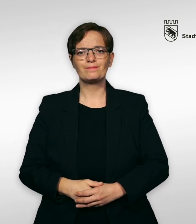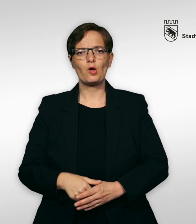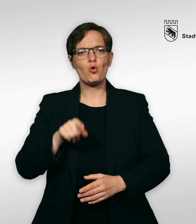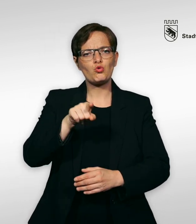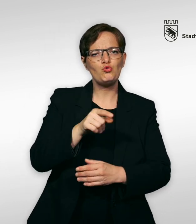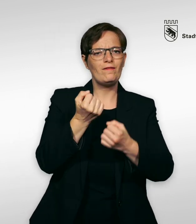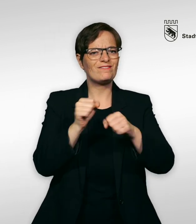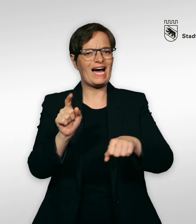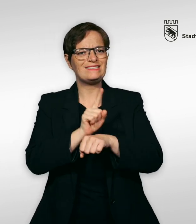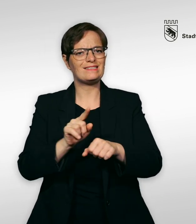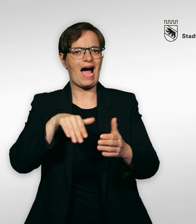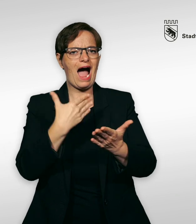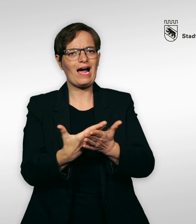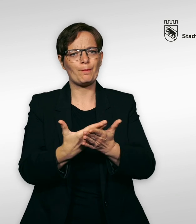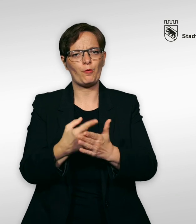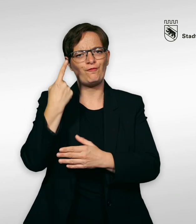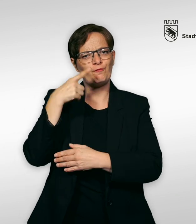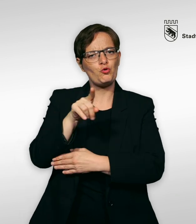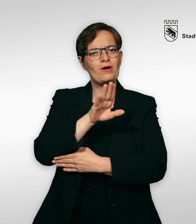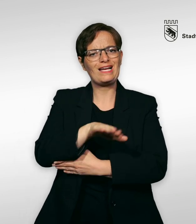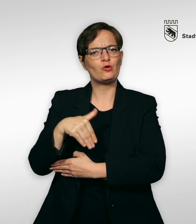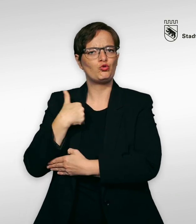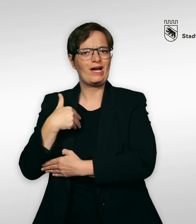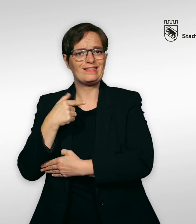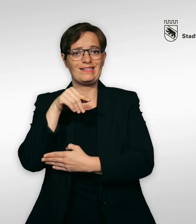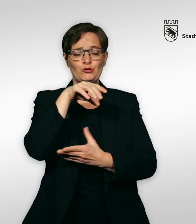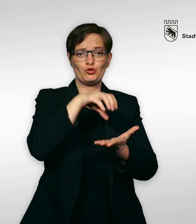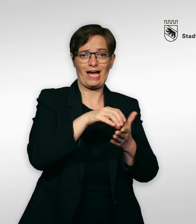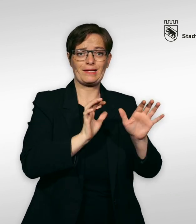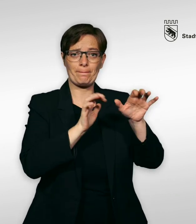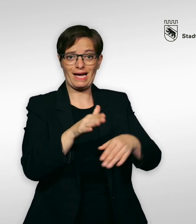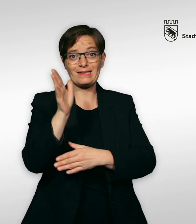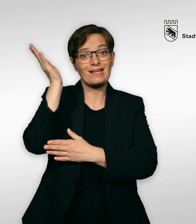Du kennst ein Freizeitangebot für Kinder und Jugendliche in der Stadt Bern, das noch nicht aufgeführt ist?